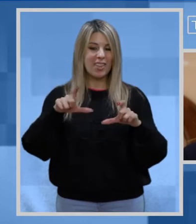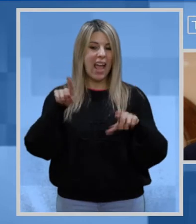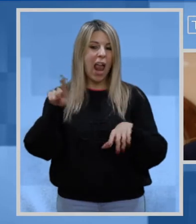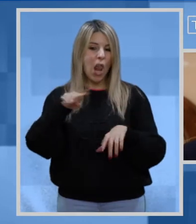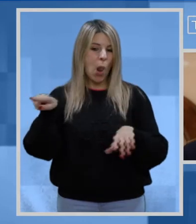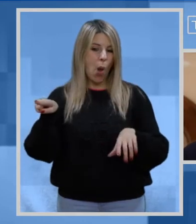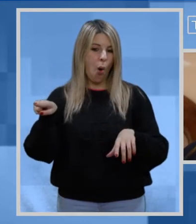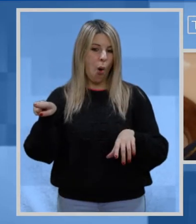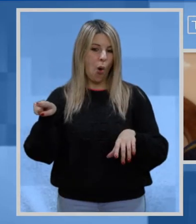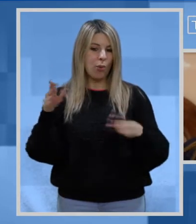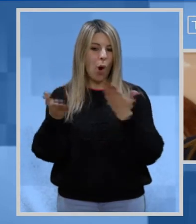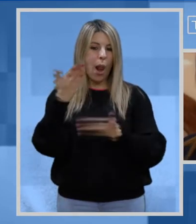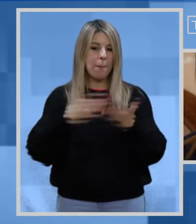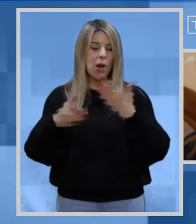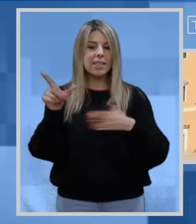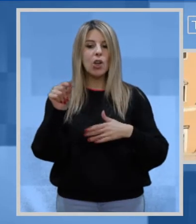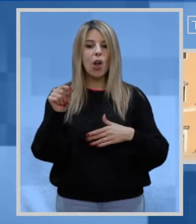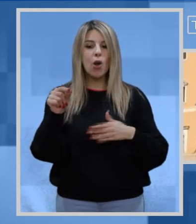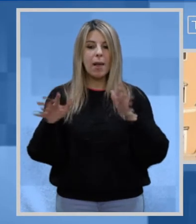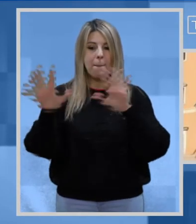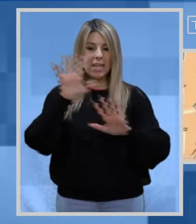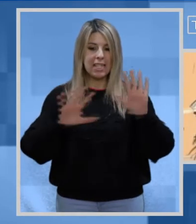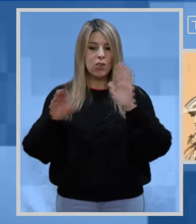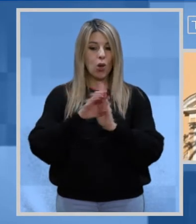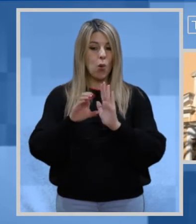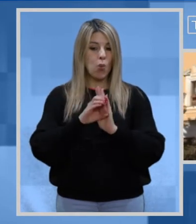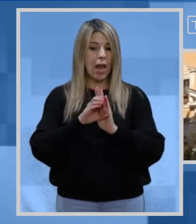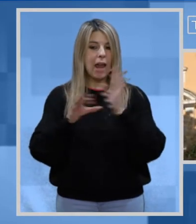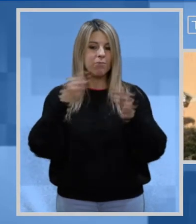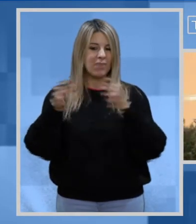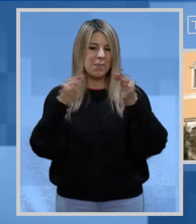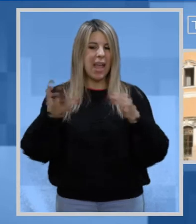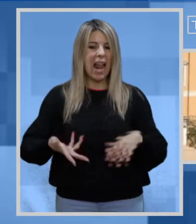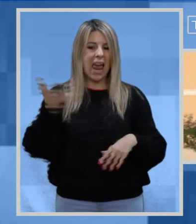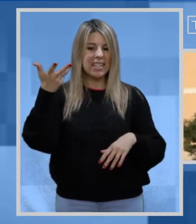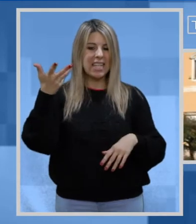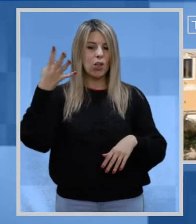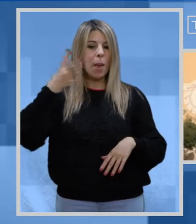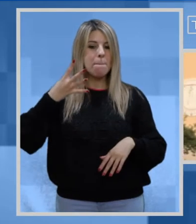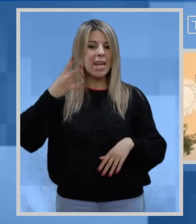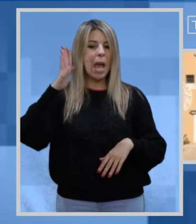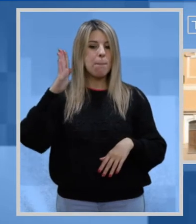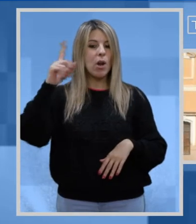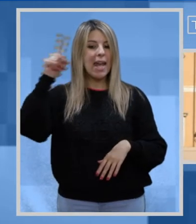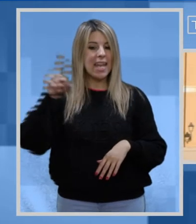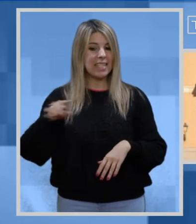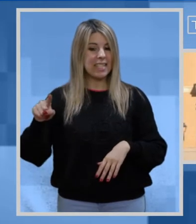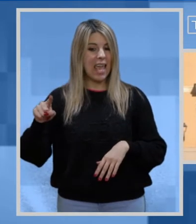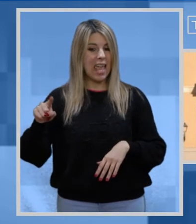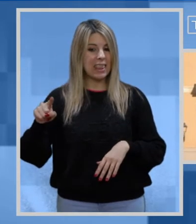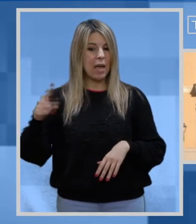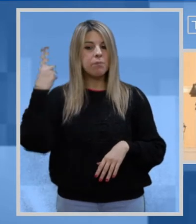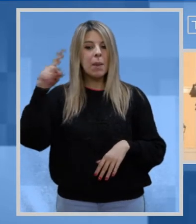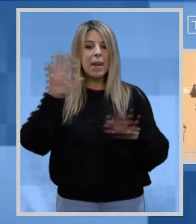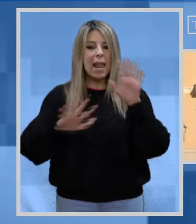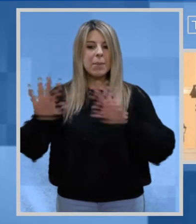loro città in stretta collaborazione con l'amministrazione comunale ha aggiunto l'assessore Maria Bonaria Zedda